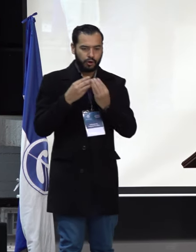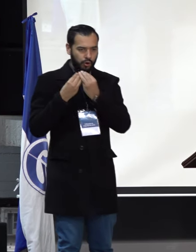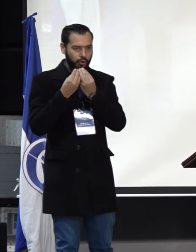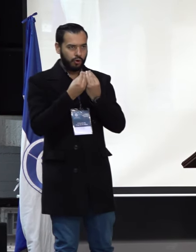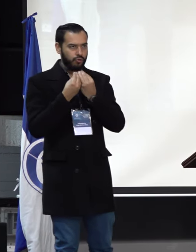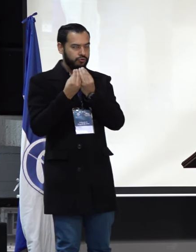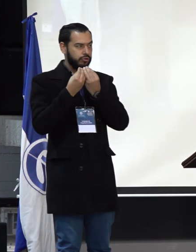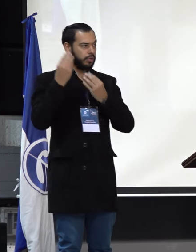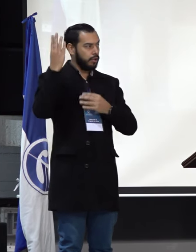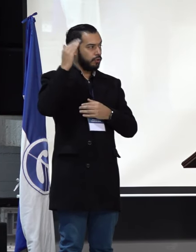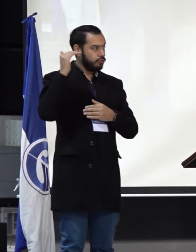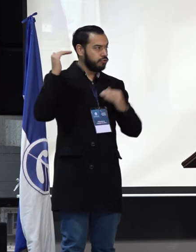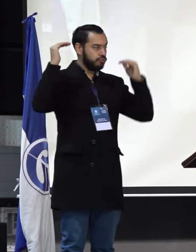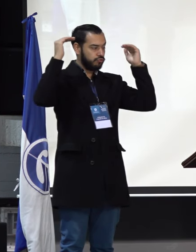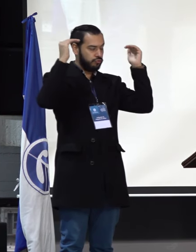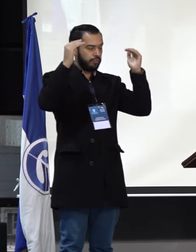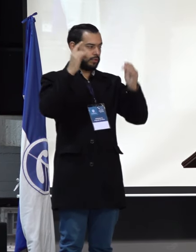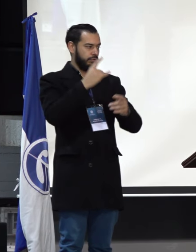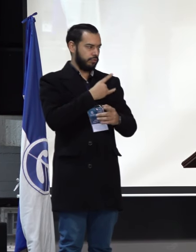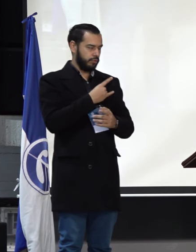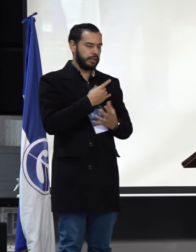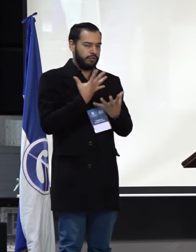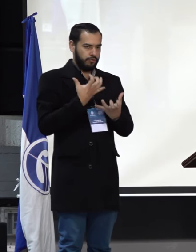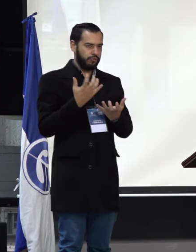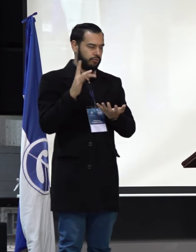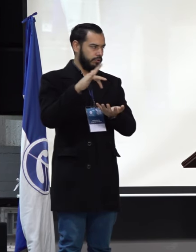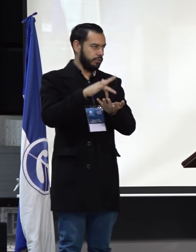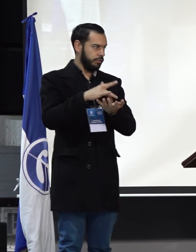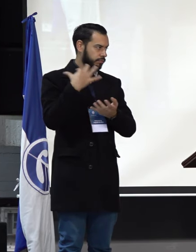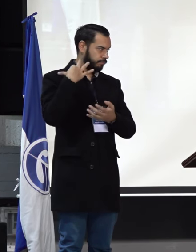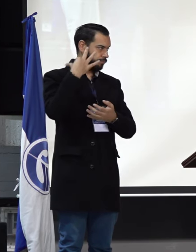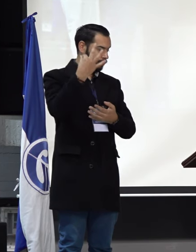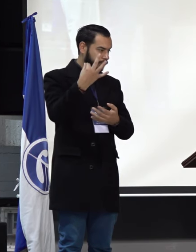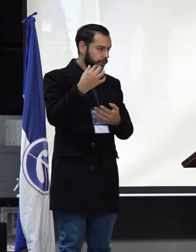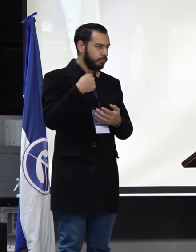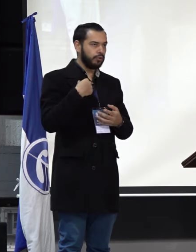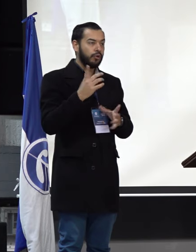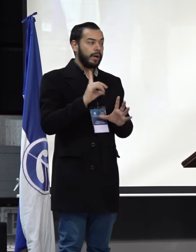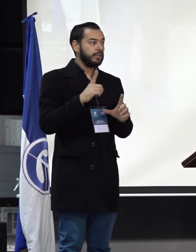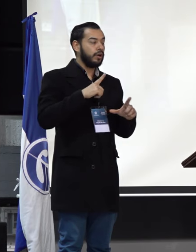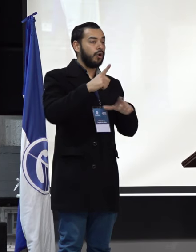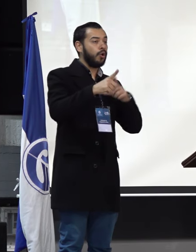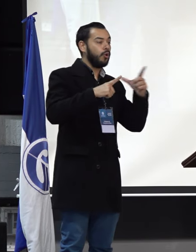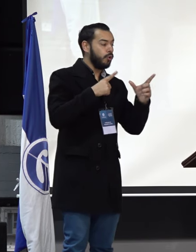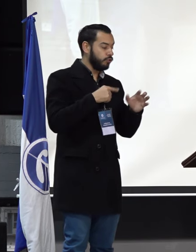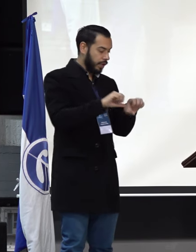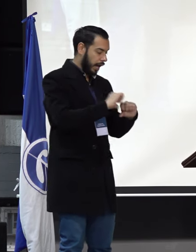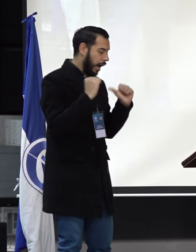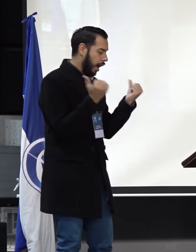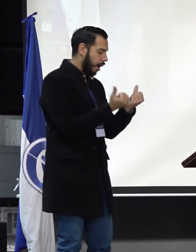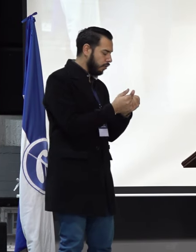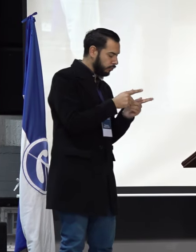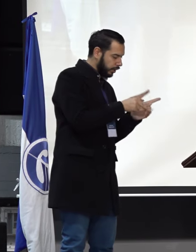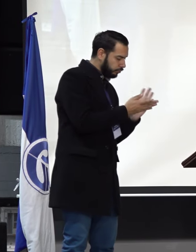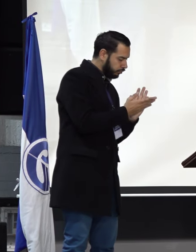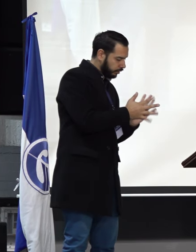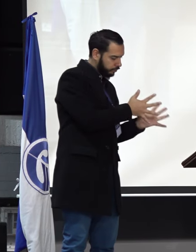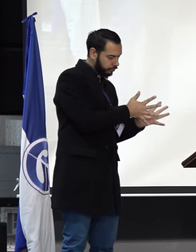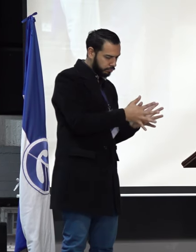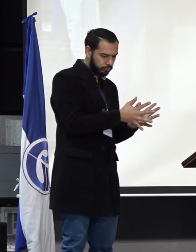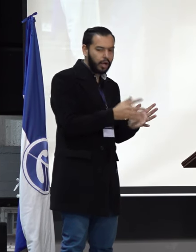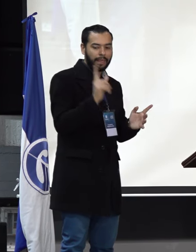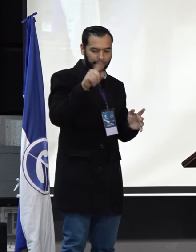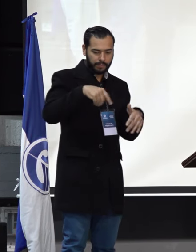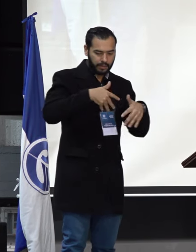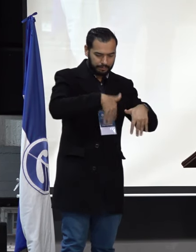Universitario, pues porque también hay que hacer la lucha no solamente desde las aulas con nuestro ejercicio pedagógico en las calles